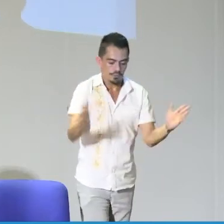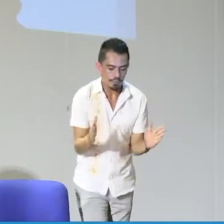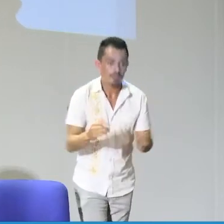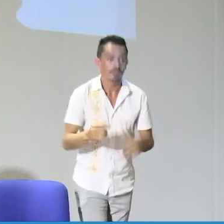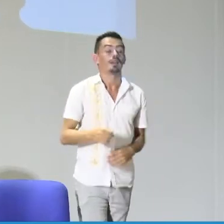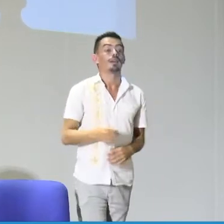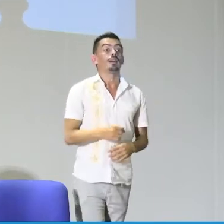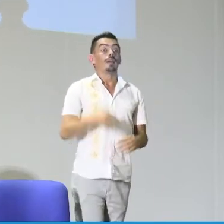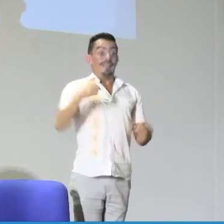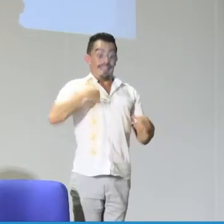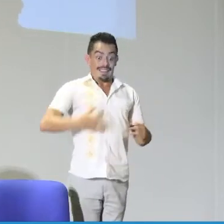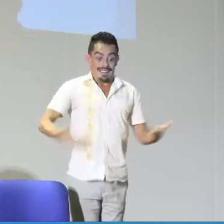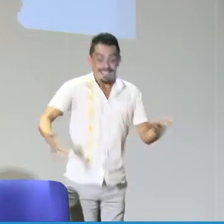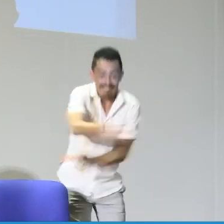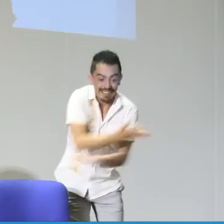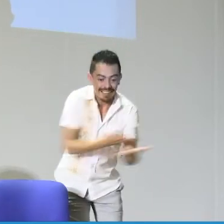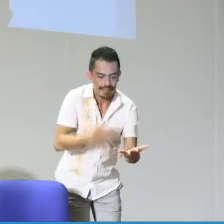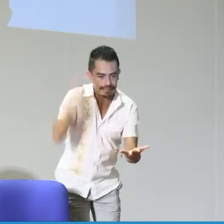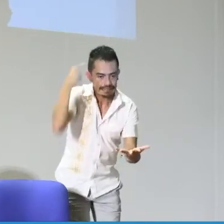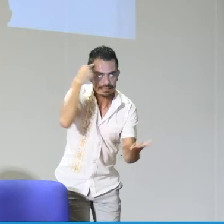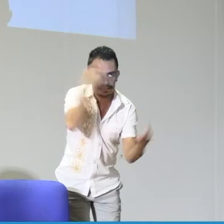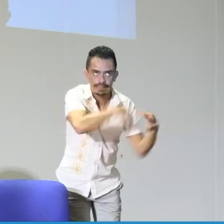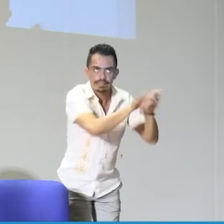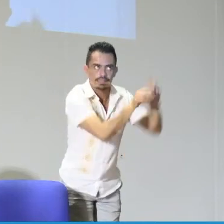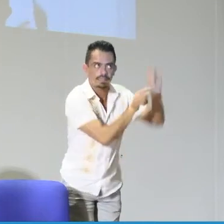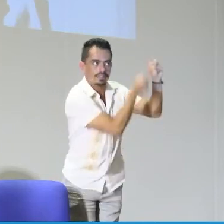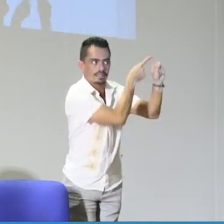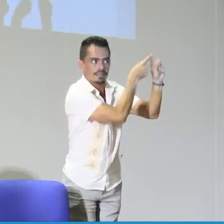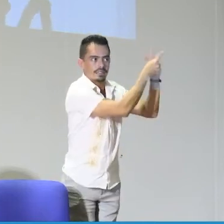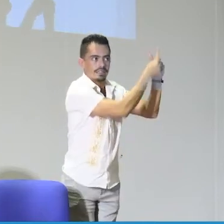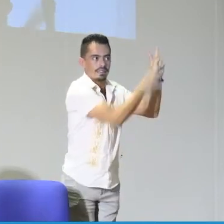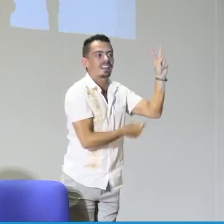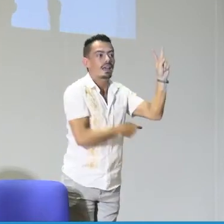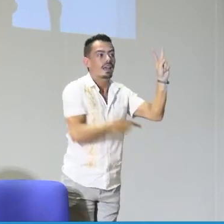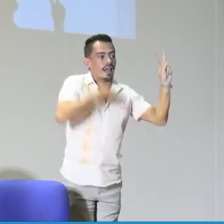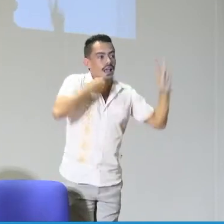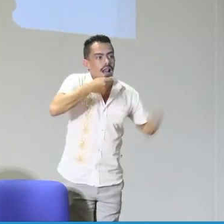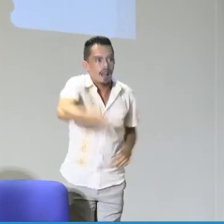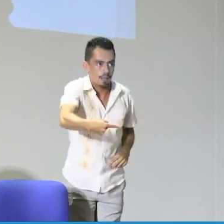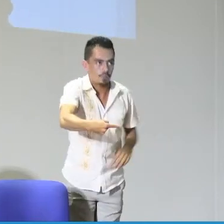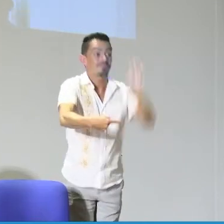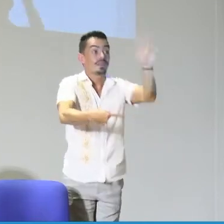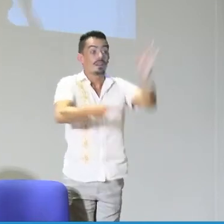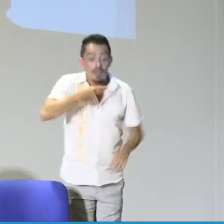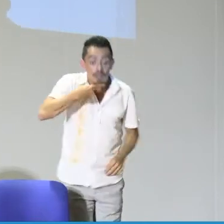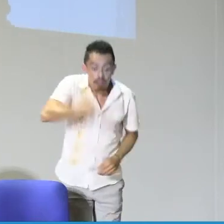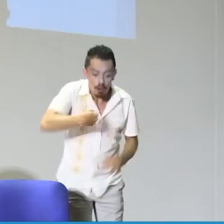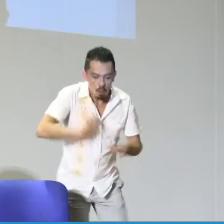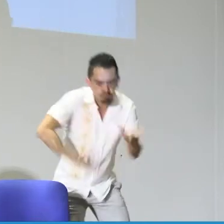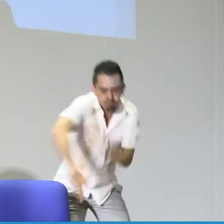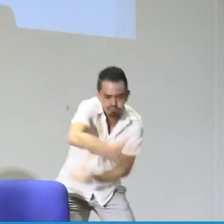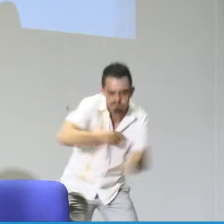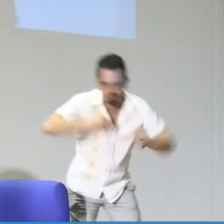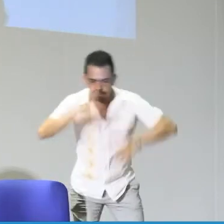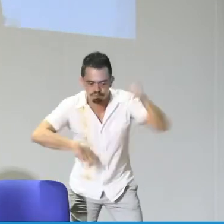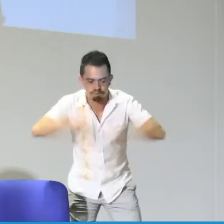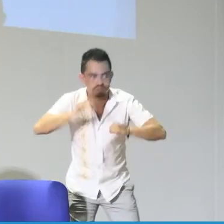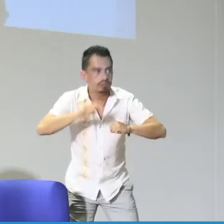dejar de repente el rol que tenemos como docente sordo. Y cuando estamos compartiendo con ellos, es importante tener dos elementos